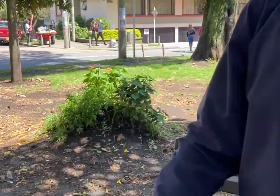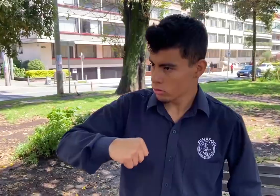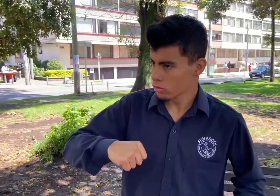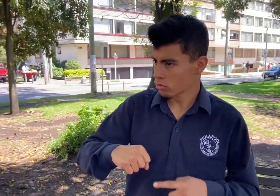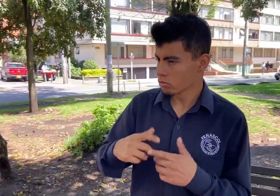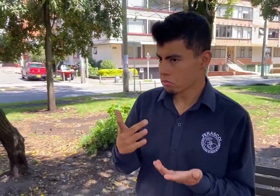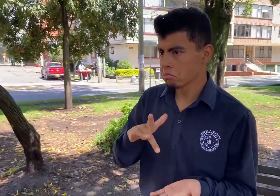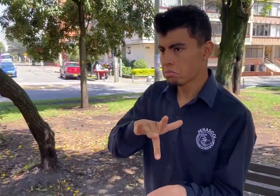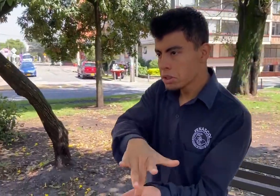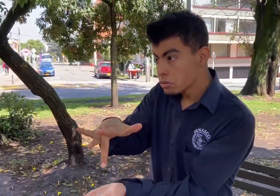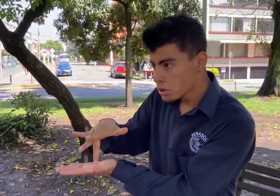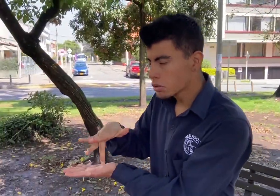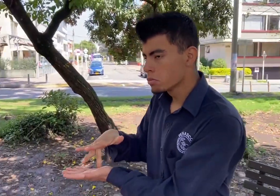Derecho a la participación.